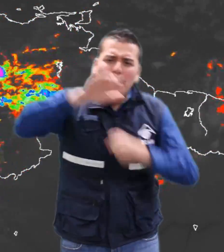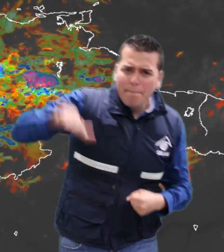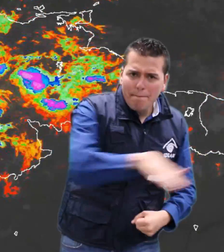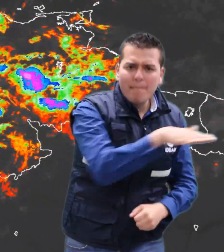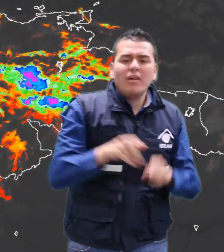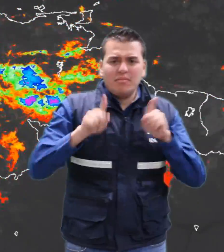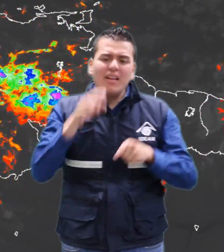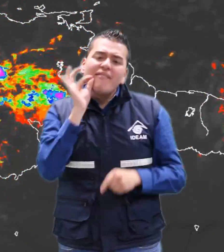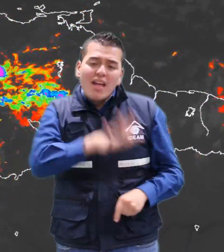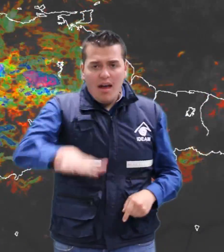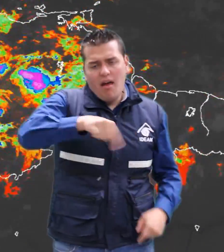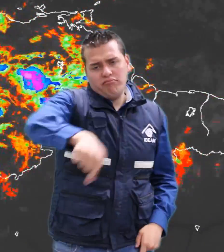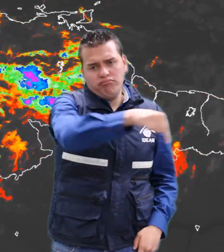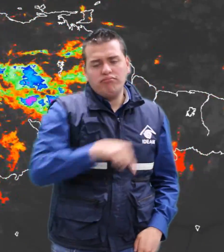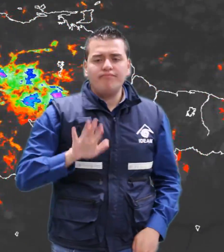sectores del eje cafetero.